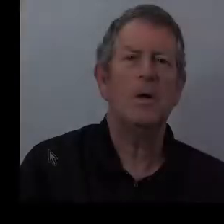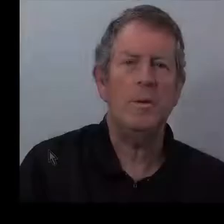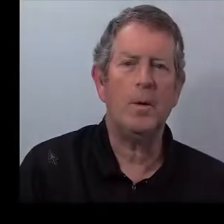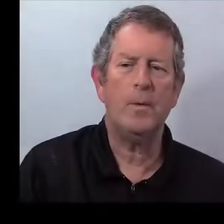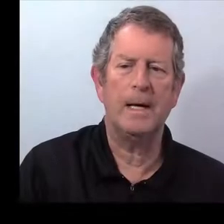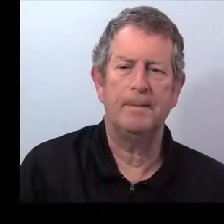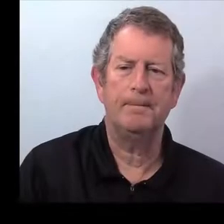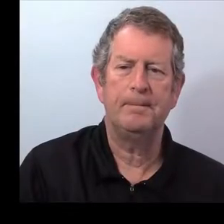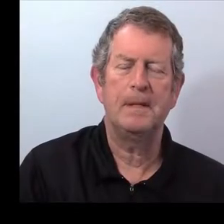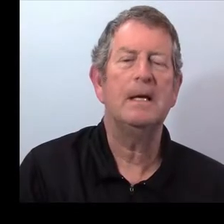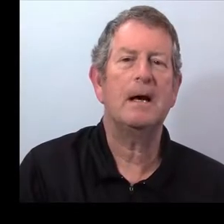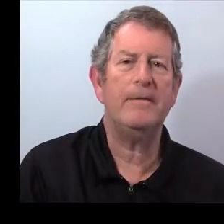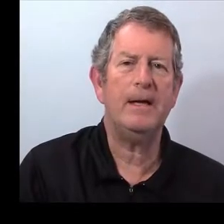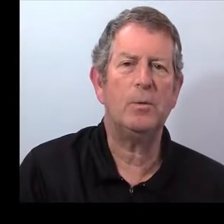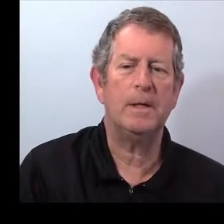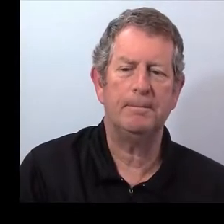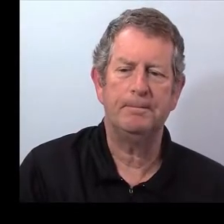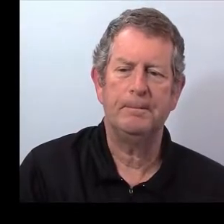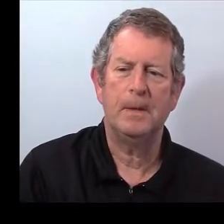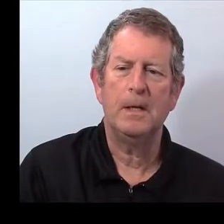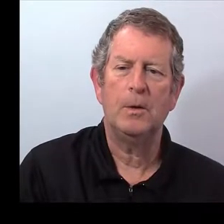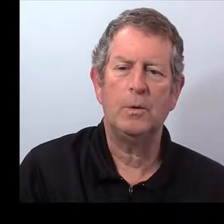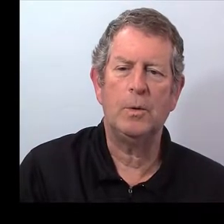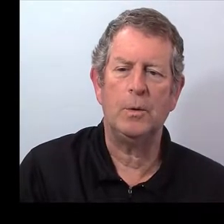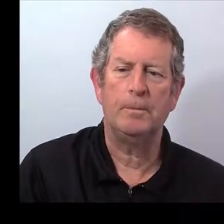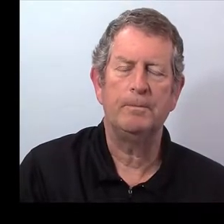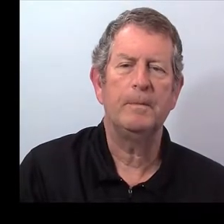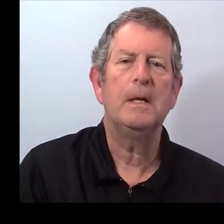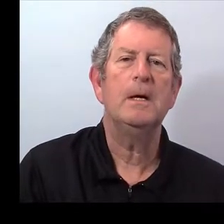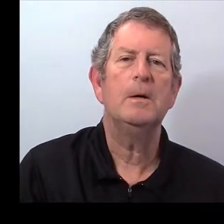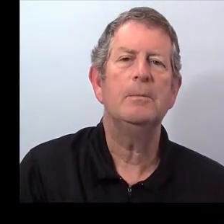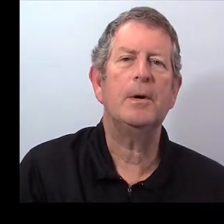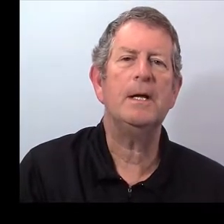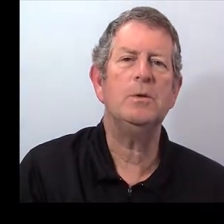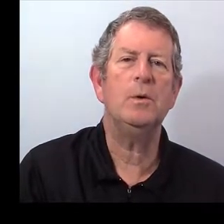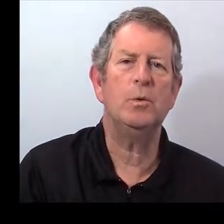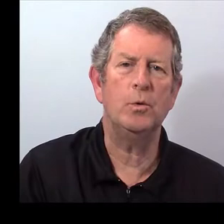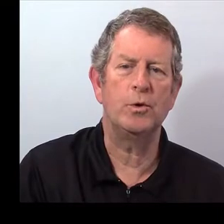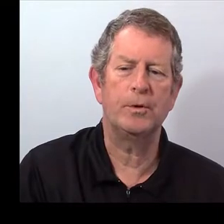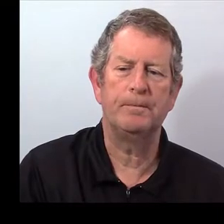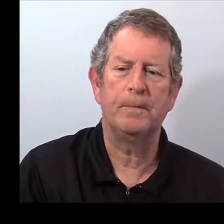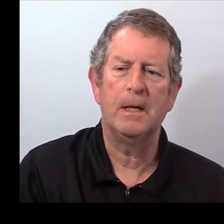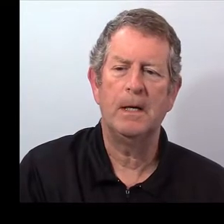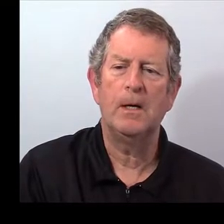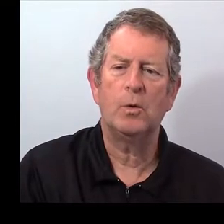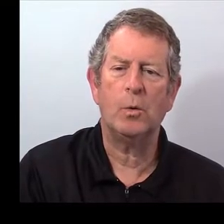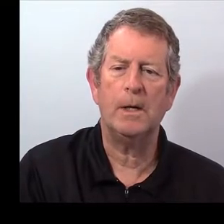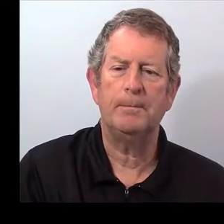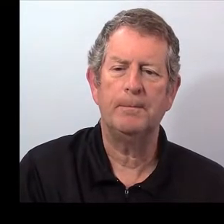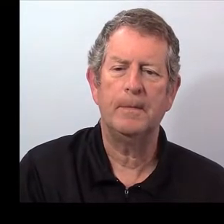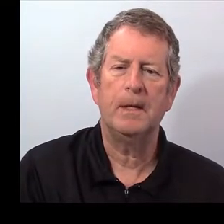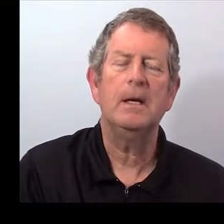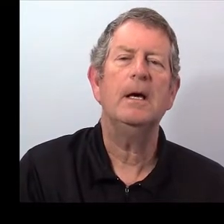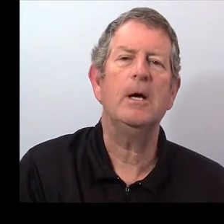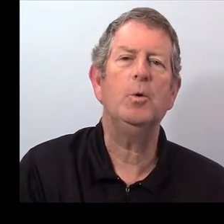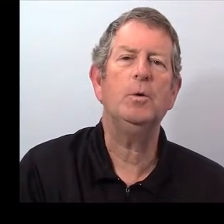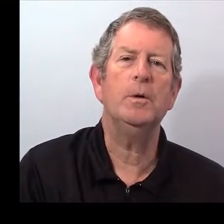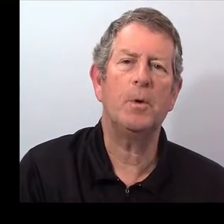1. Réveille-toi. 2. Prenez une douche. 3.